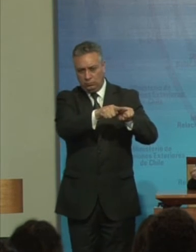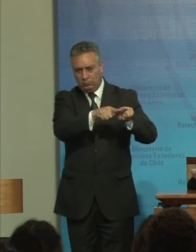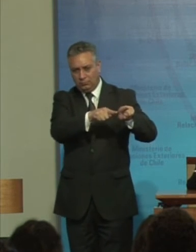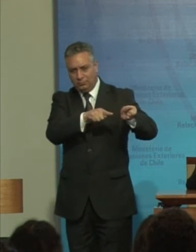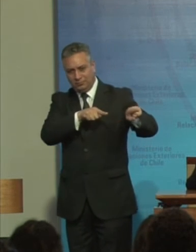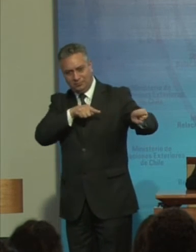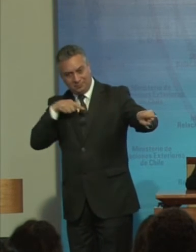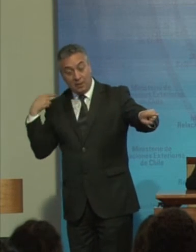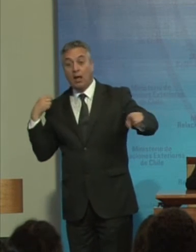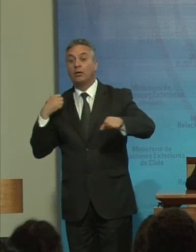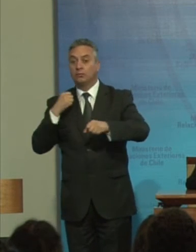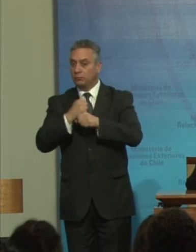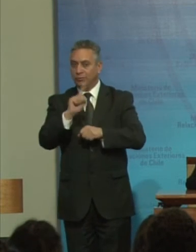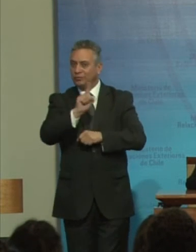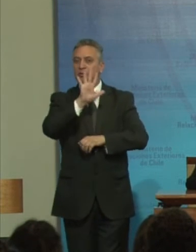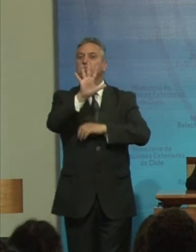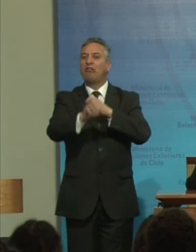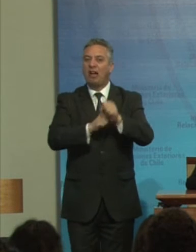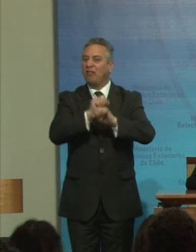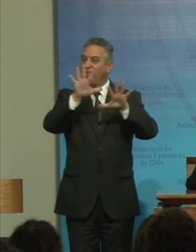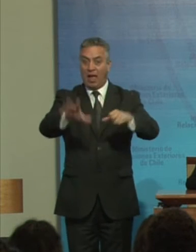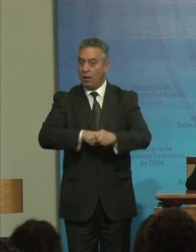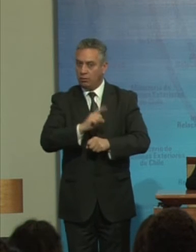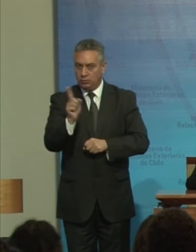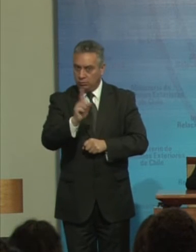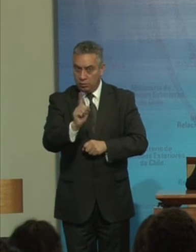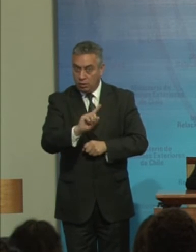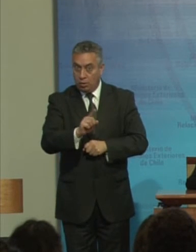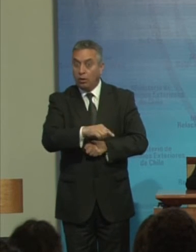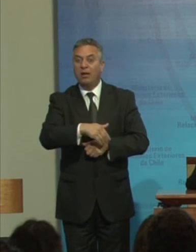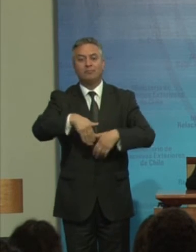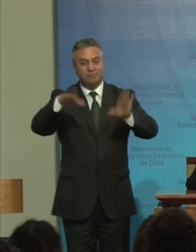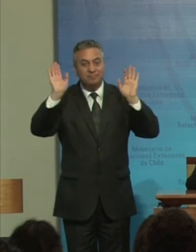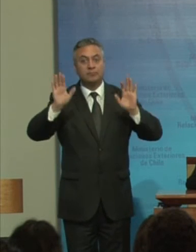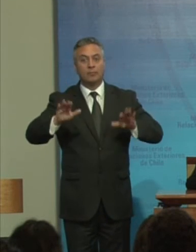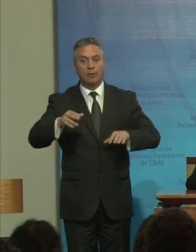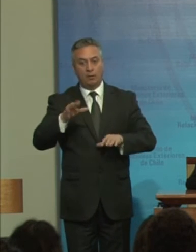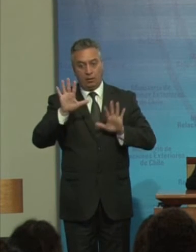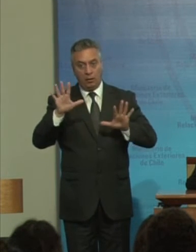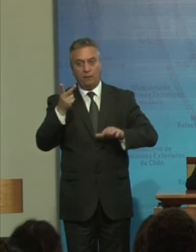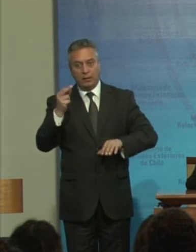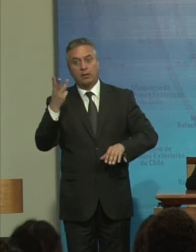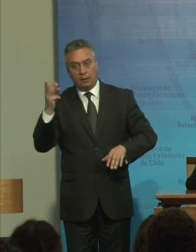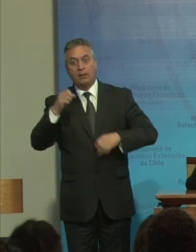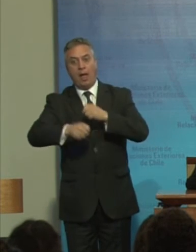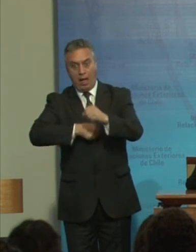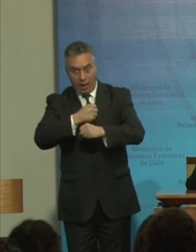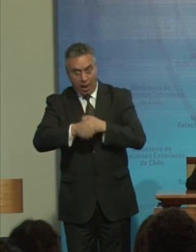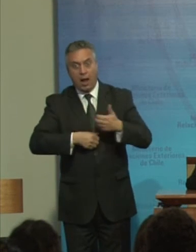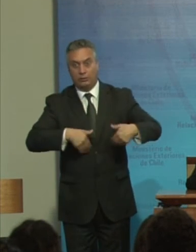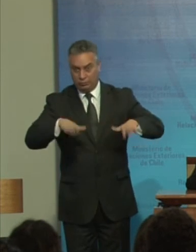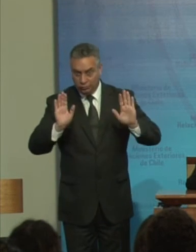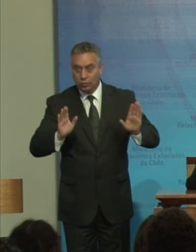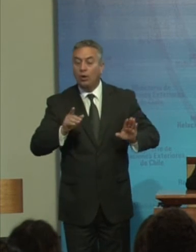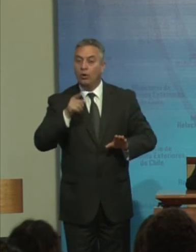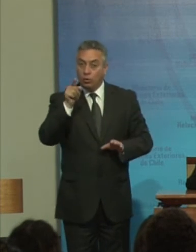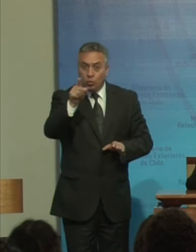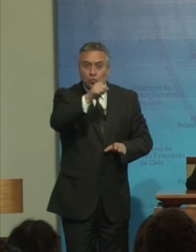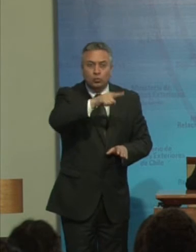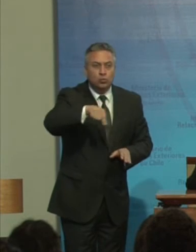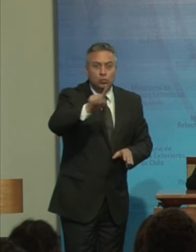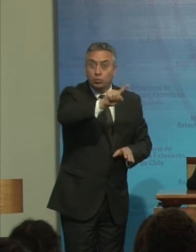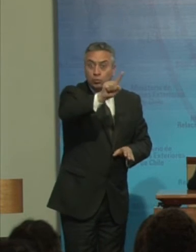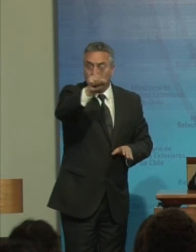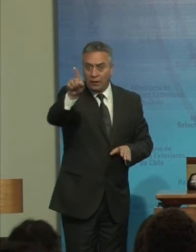no es Que haya sido De 5 años O 10 años Estos son décadas Y eso hay que Reconocerlo Si ustedes Supieran